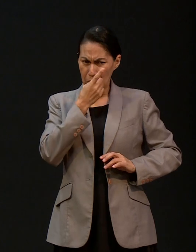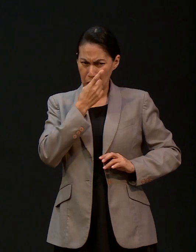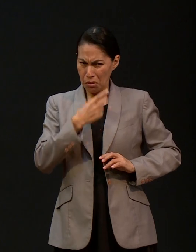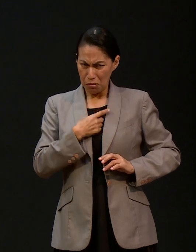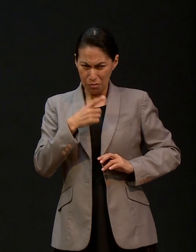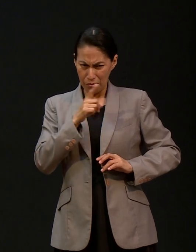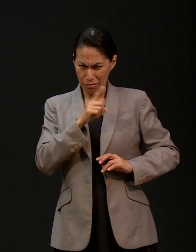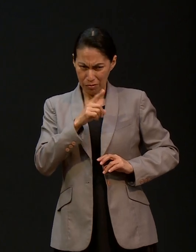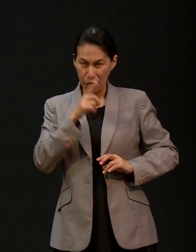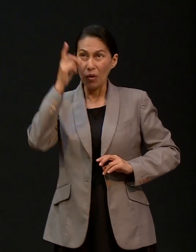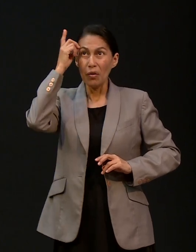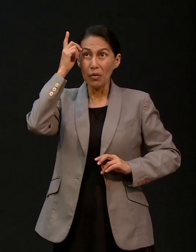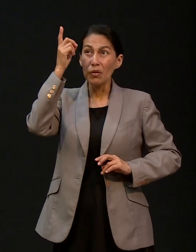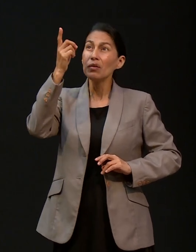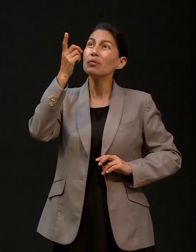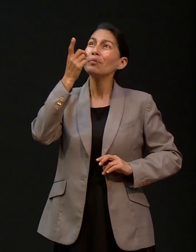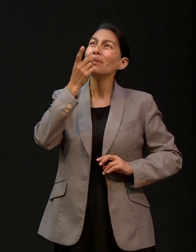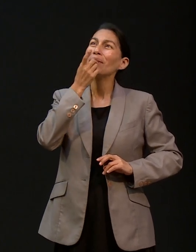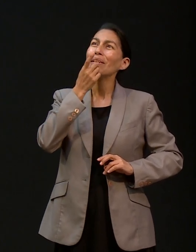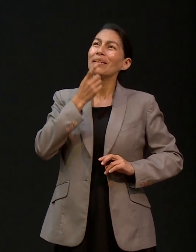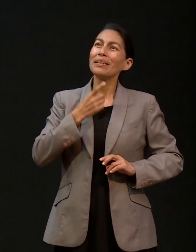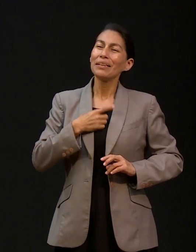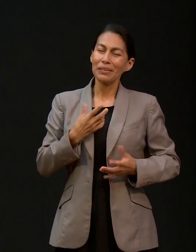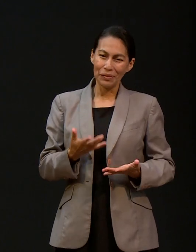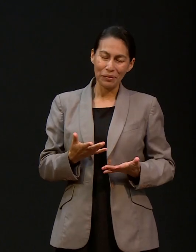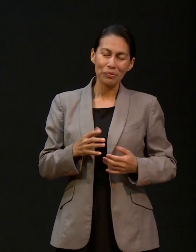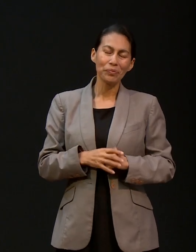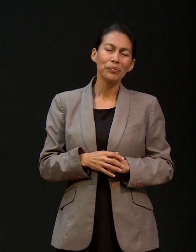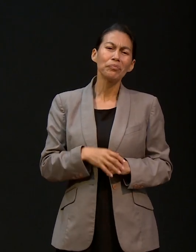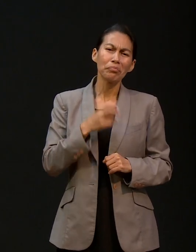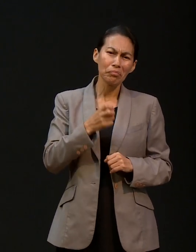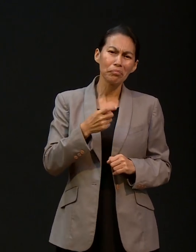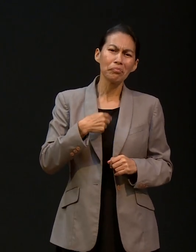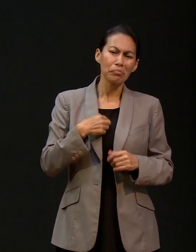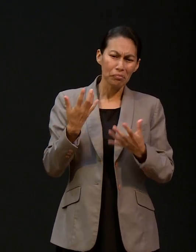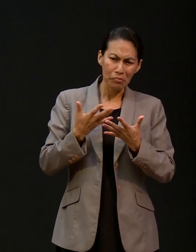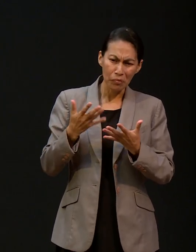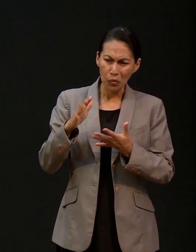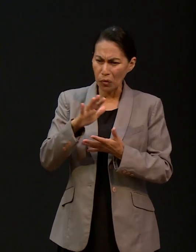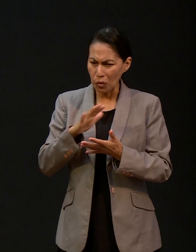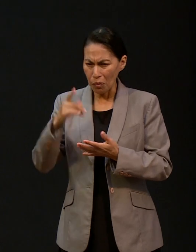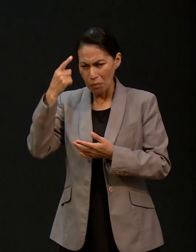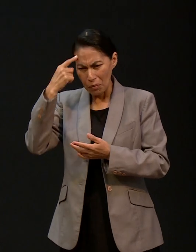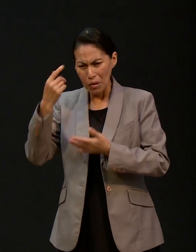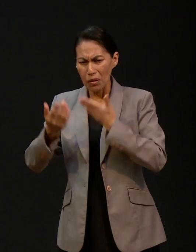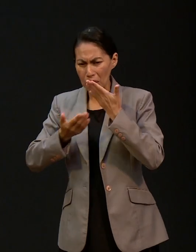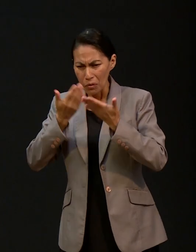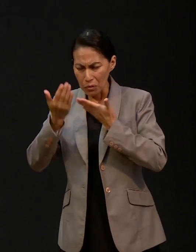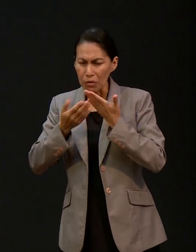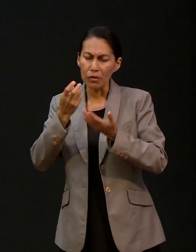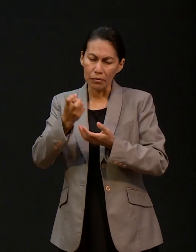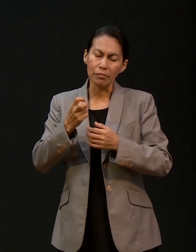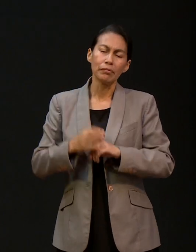Y empezamos a hacer todo el trámite, ¿verdad?, lo que se requería para estudiar una carrera de ingeniería.